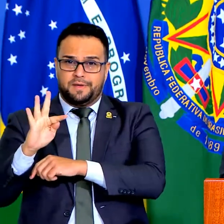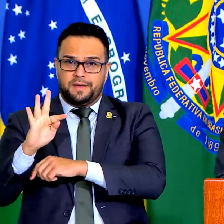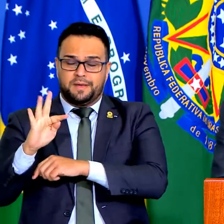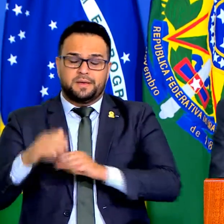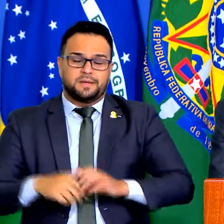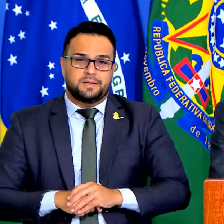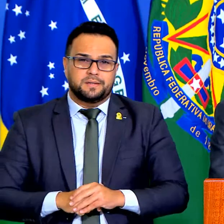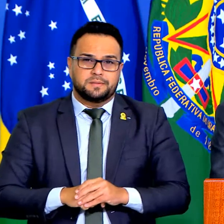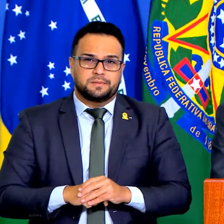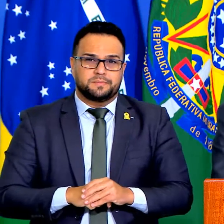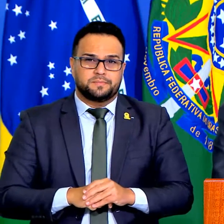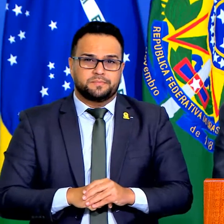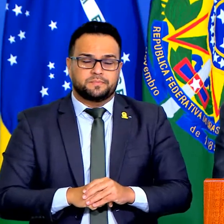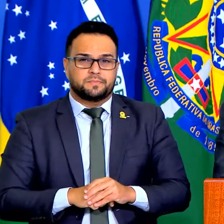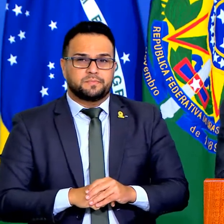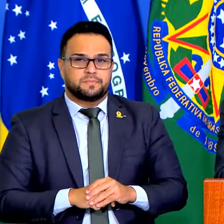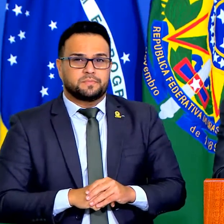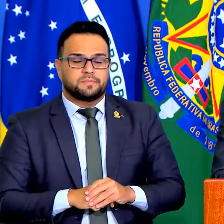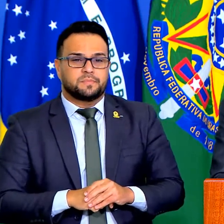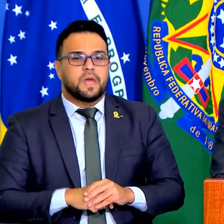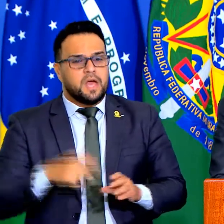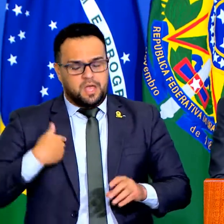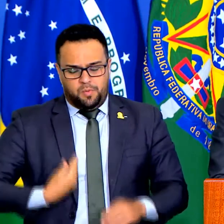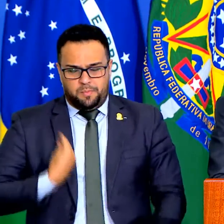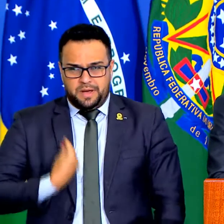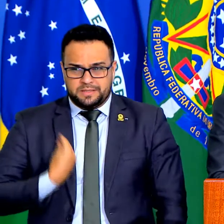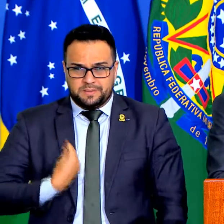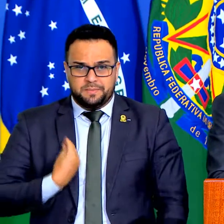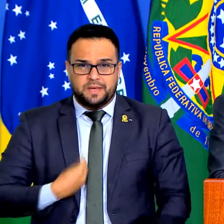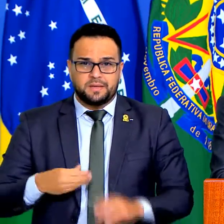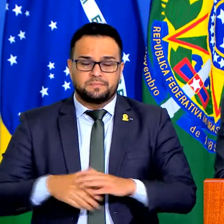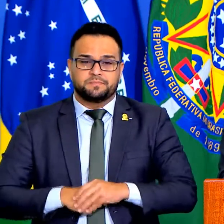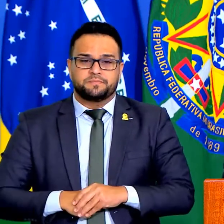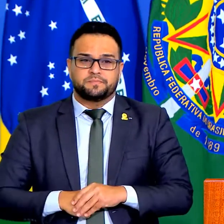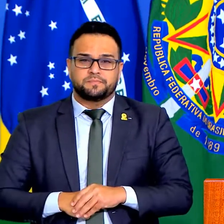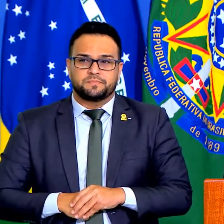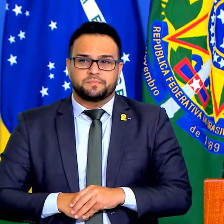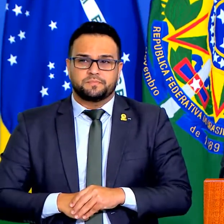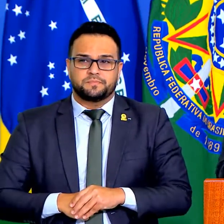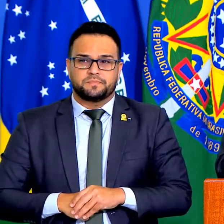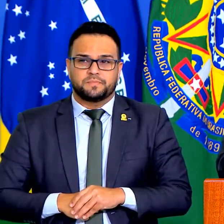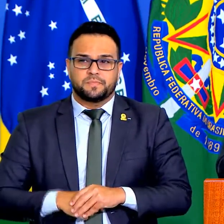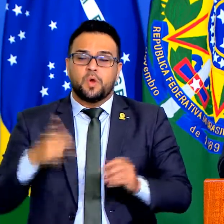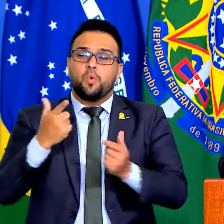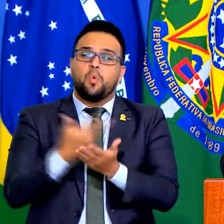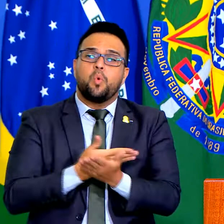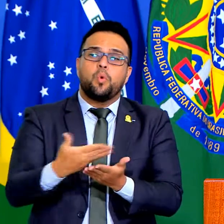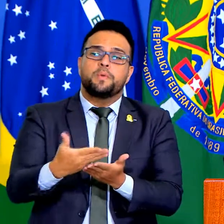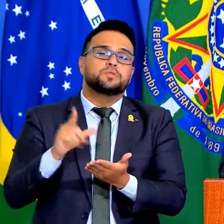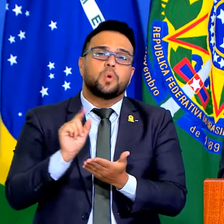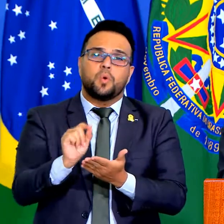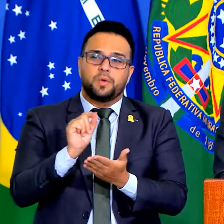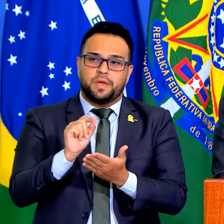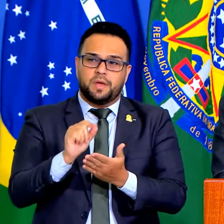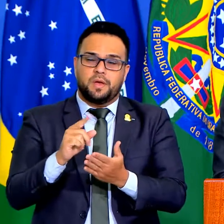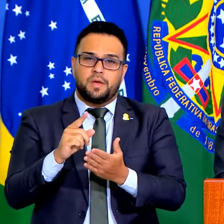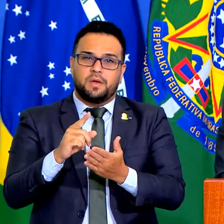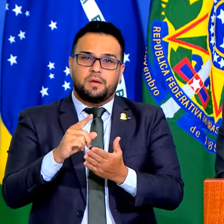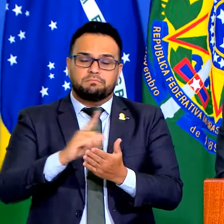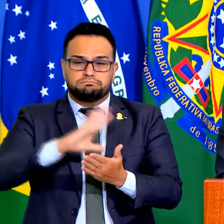desses profissionais. Eu participei, Vazquez, no início dos anos 90, quando começou a resgatar